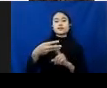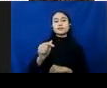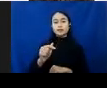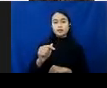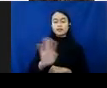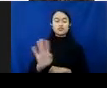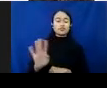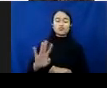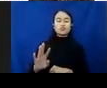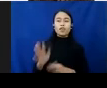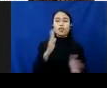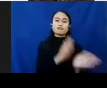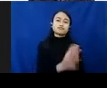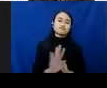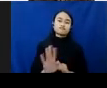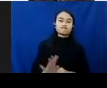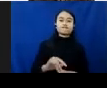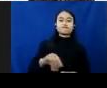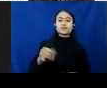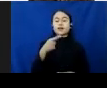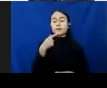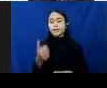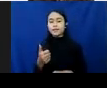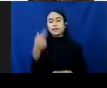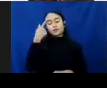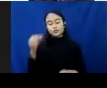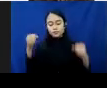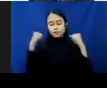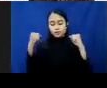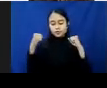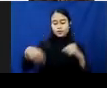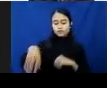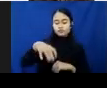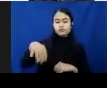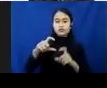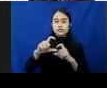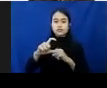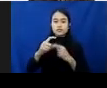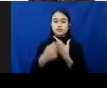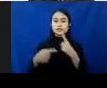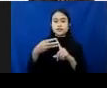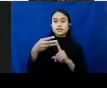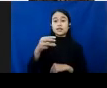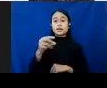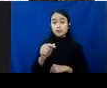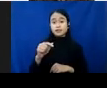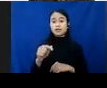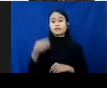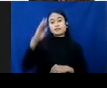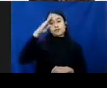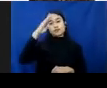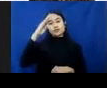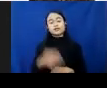-cyber. Sehingga penting untuk memperkuat unit cyber Mahabes Polri dalam menanganin masalah ini.